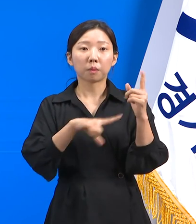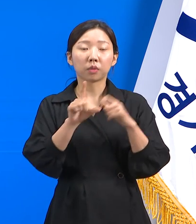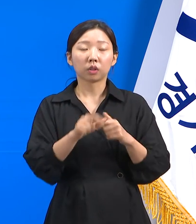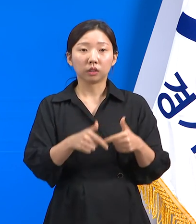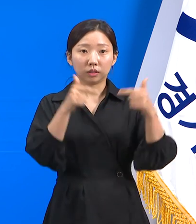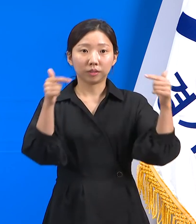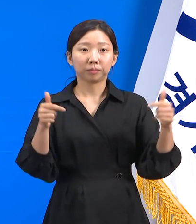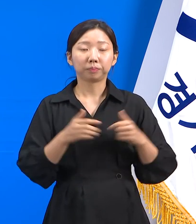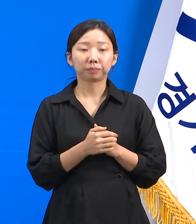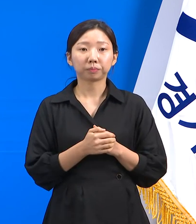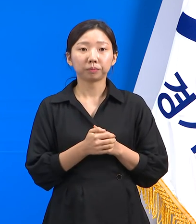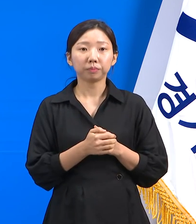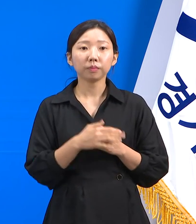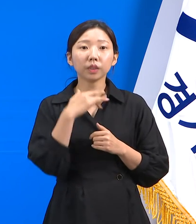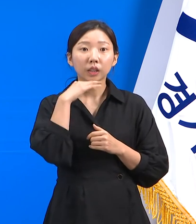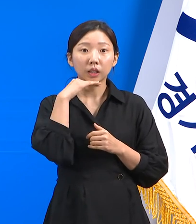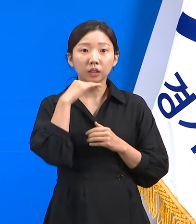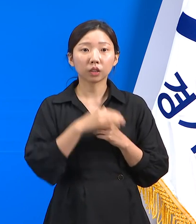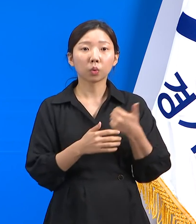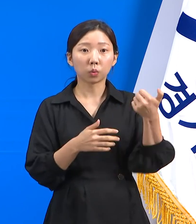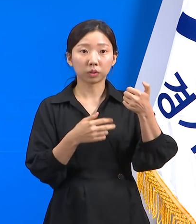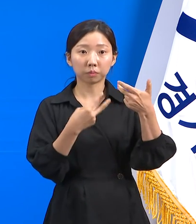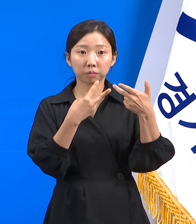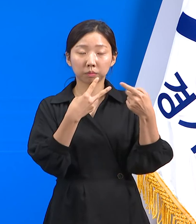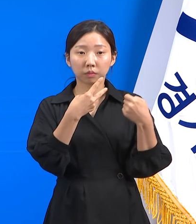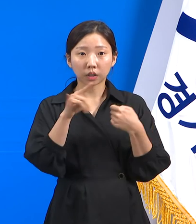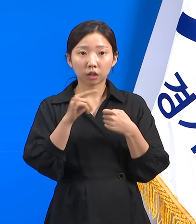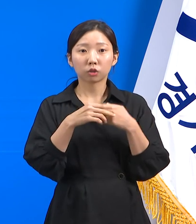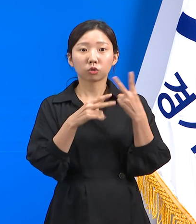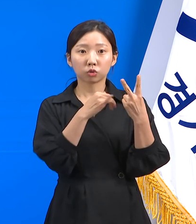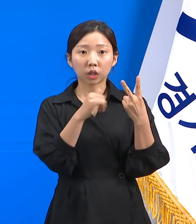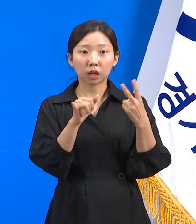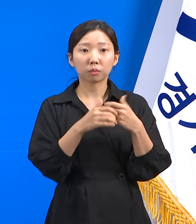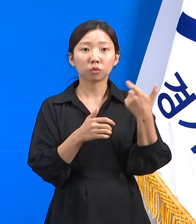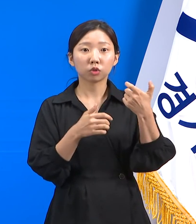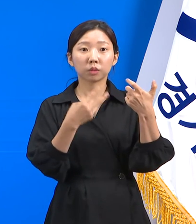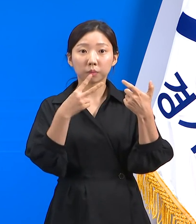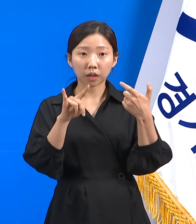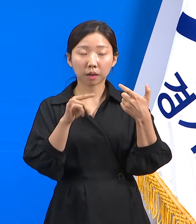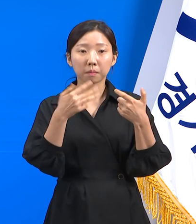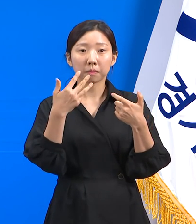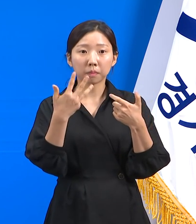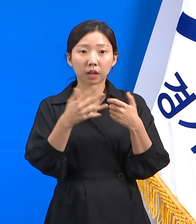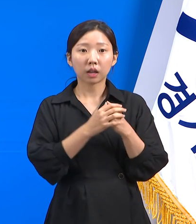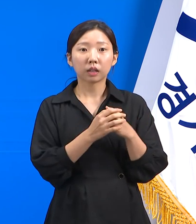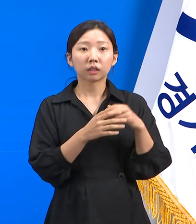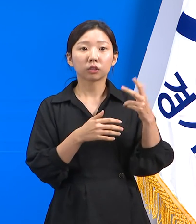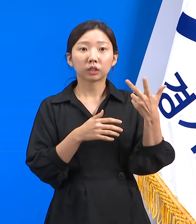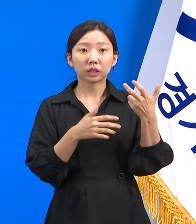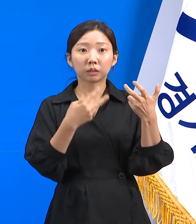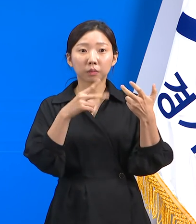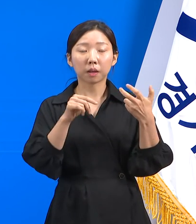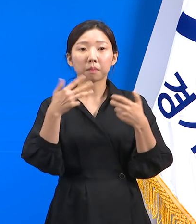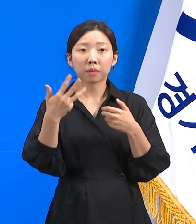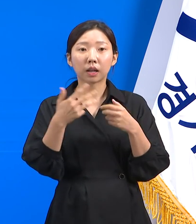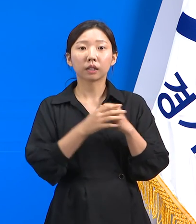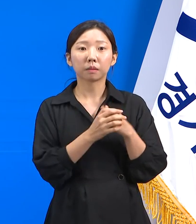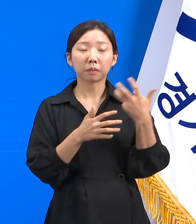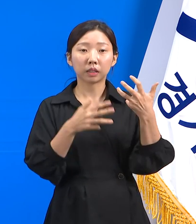수치입니다. 연령별로는 50대 9명, 60대 8명, 70대 6명, 80대 3명입니다.